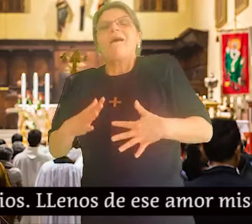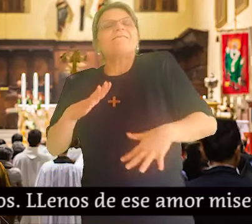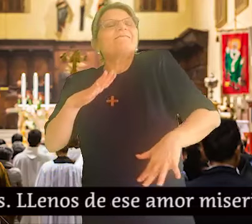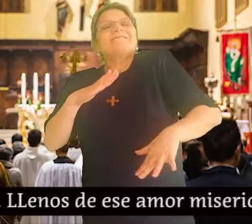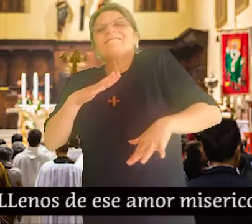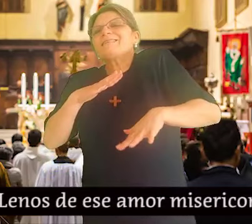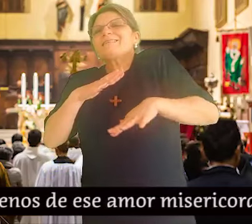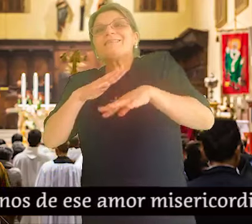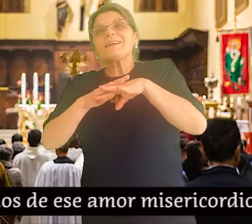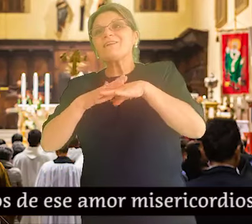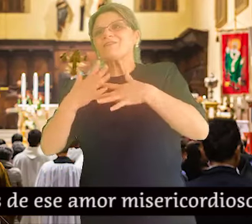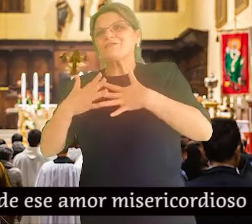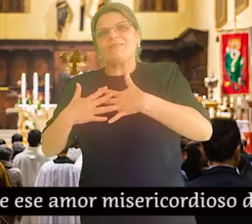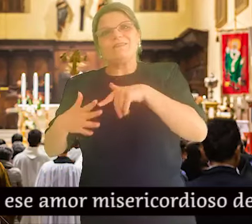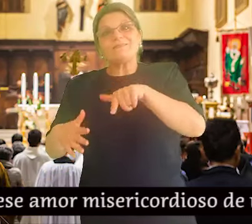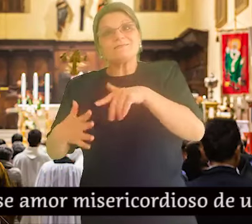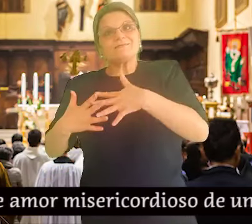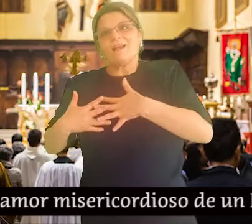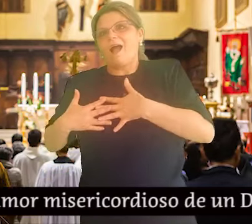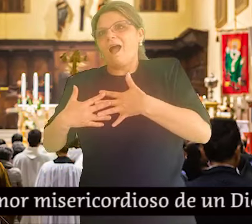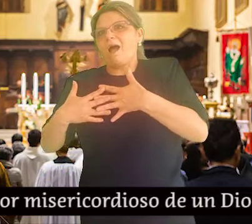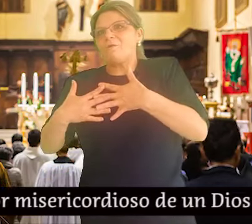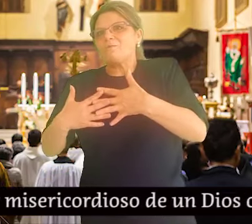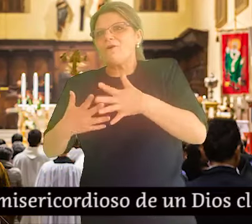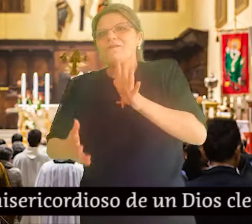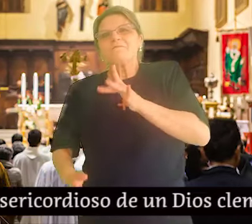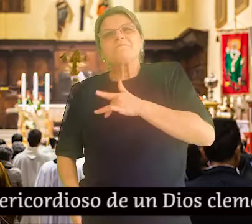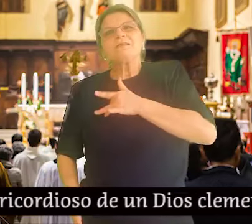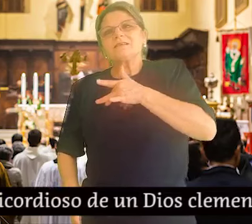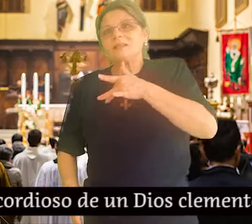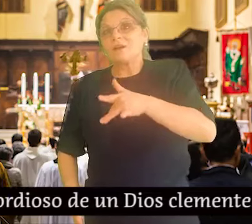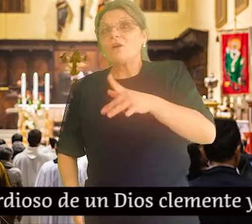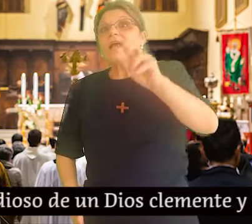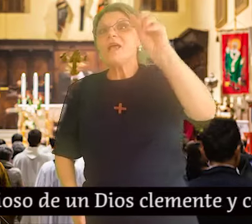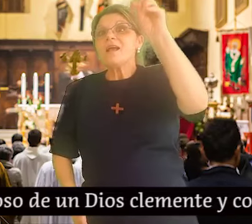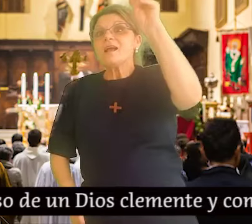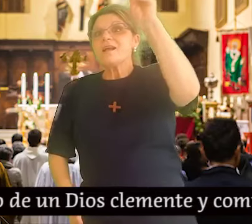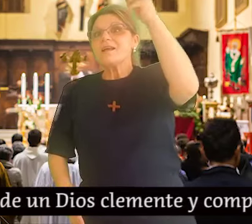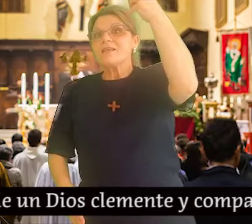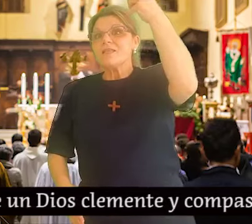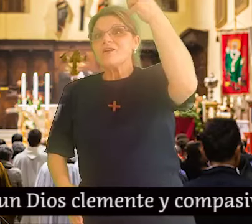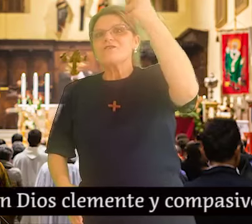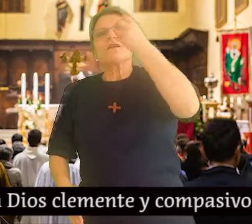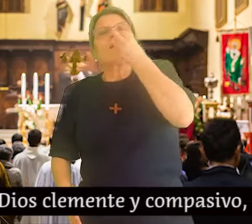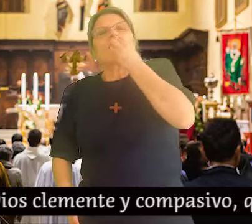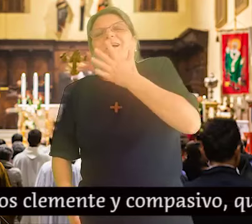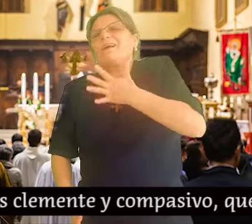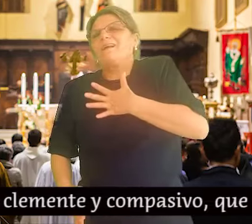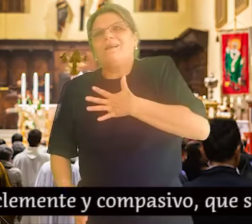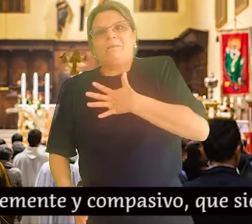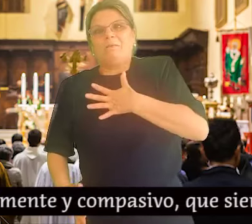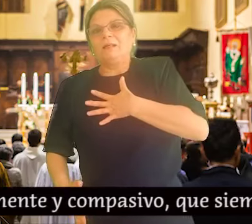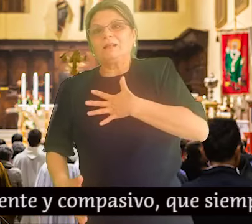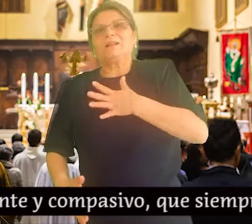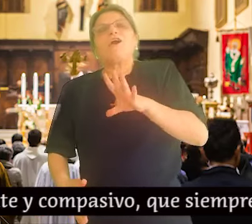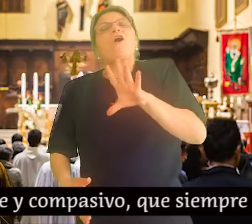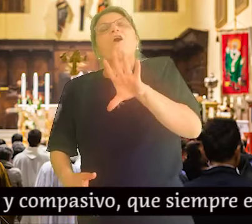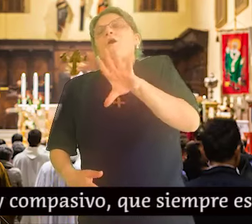ensas, comencemos esta Santa Misa, de pie y cantando juntos.